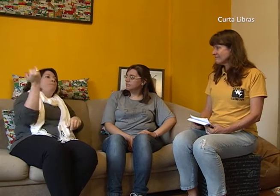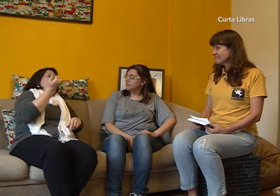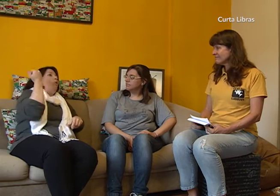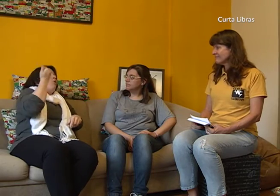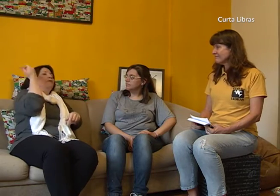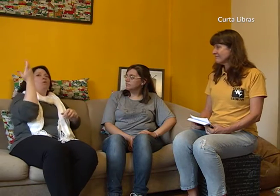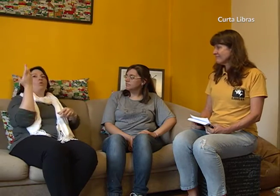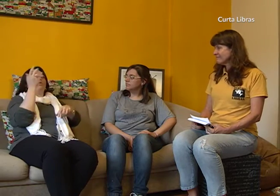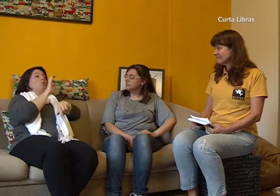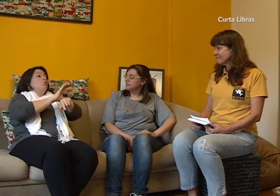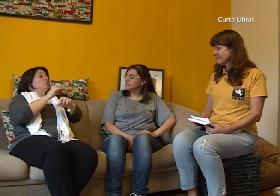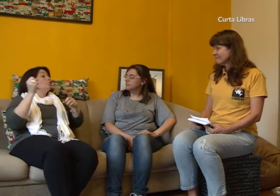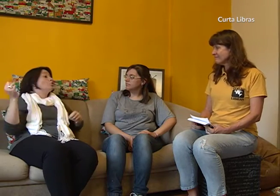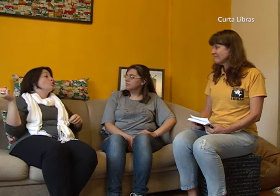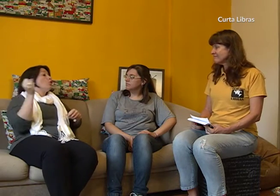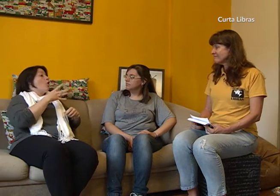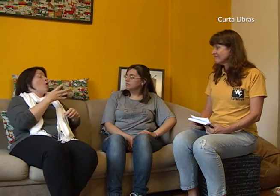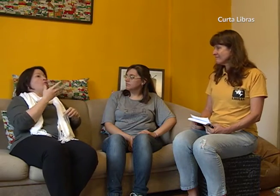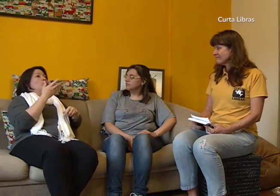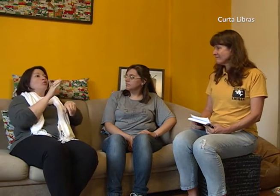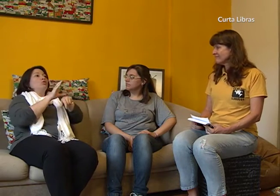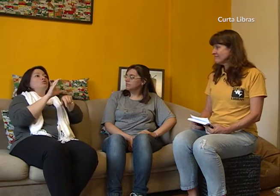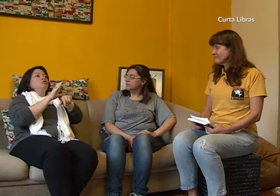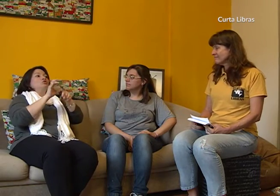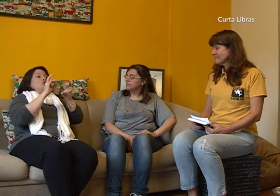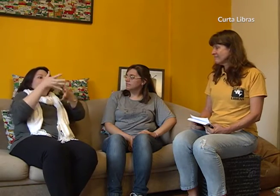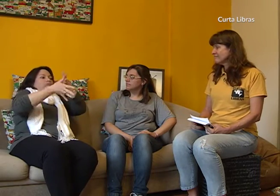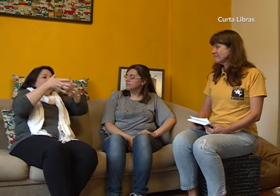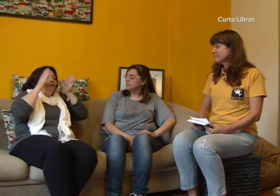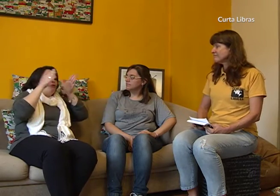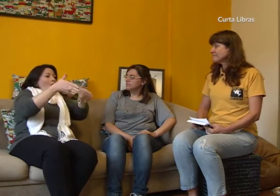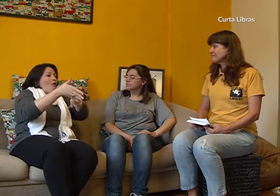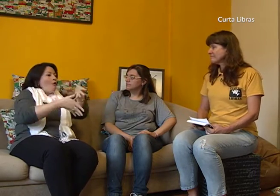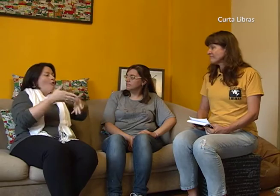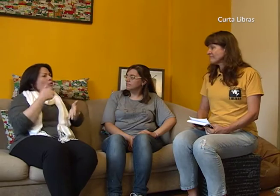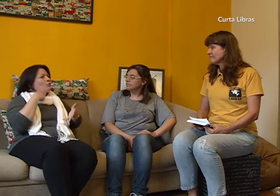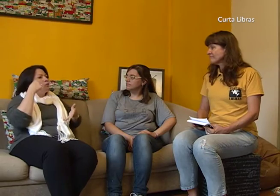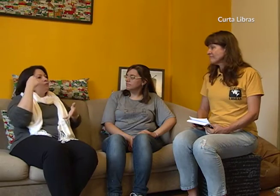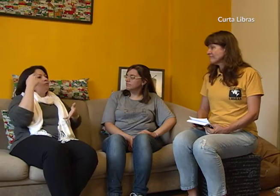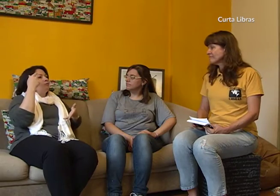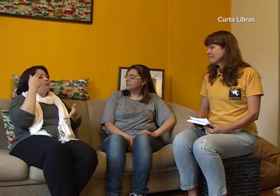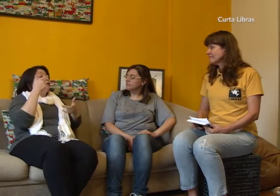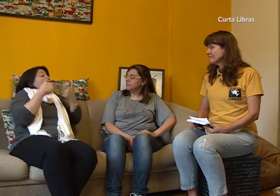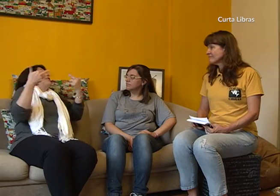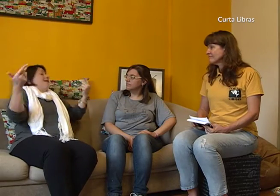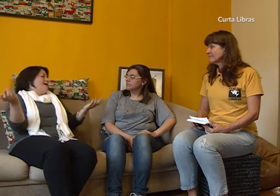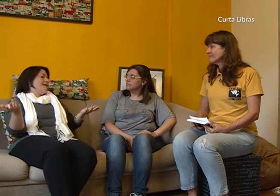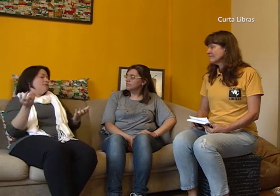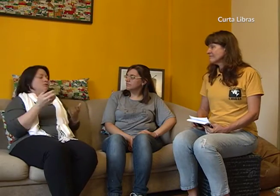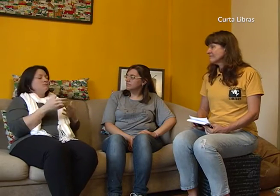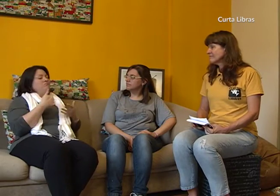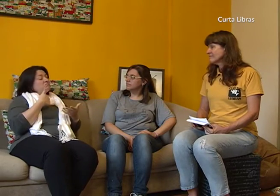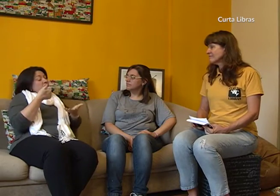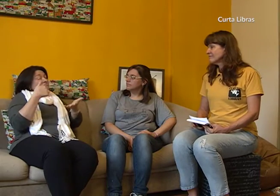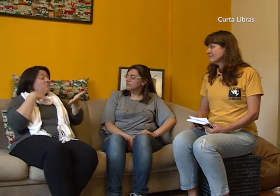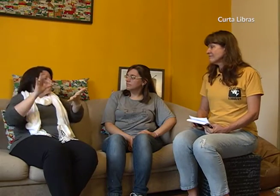a importância que esse curso tinha. Esse curso tem o principal foco na língua de sinais. Então era uma novidade mesmo.